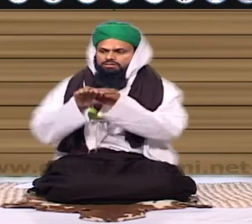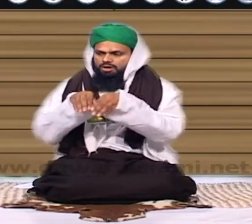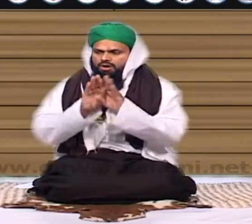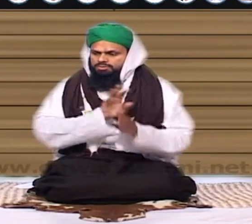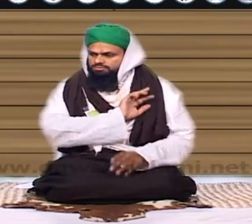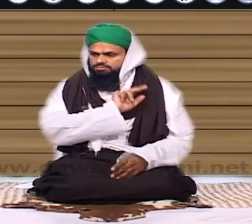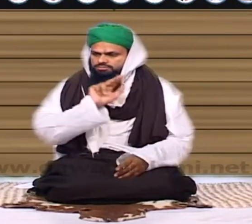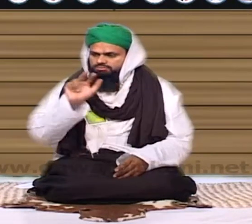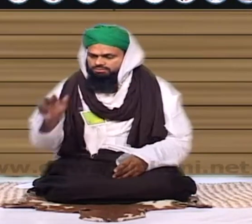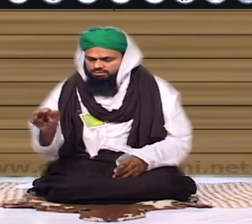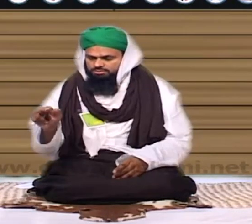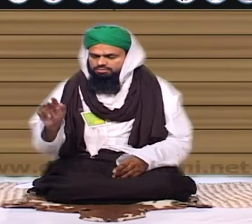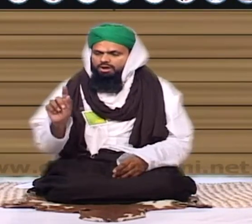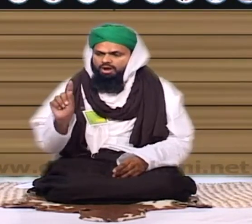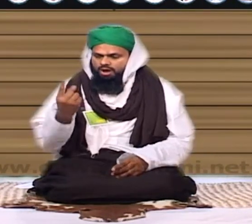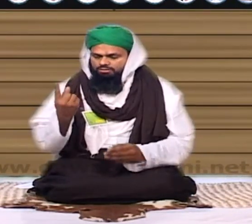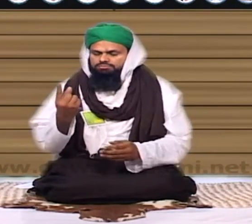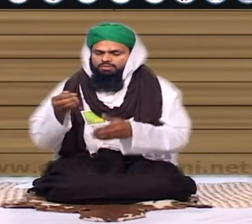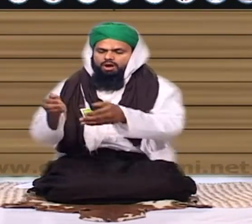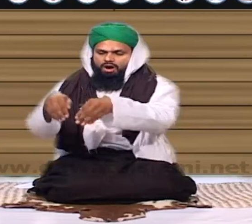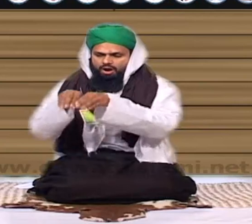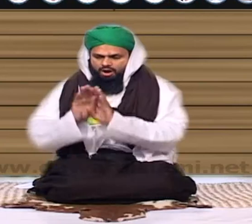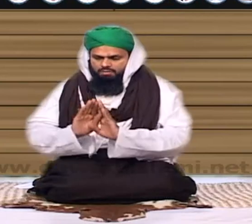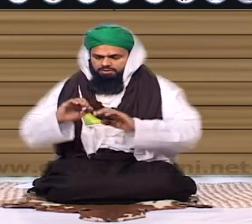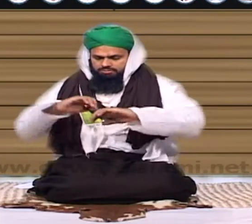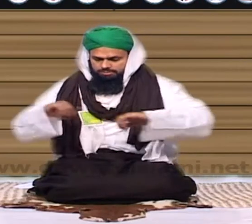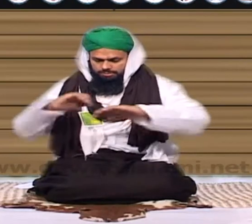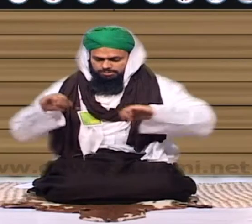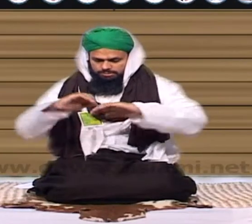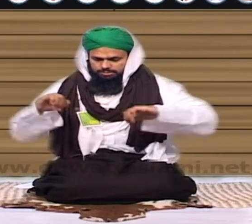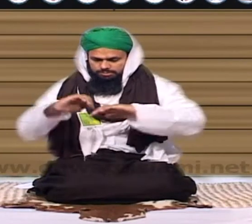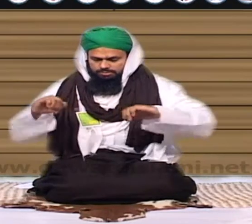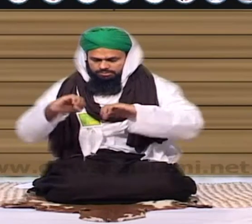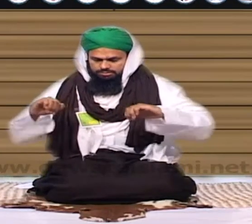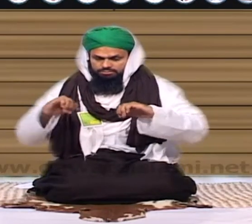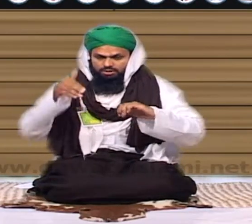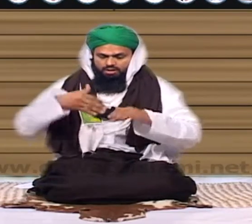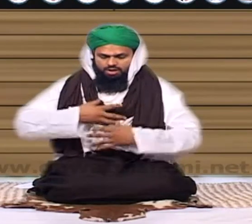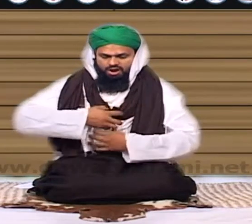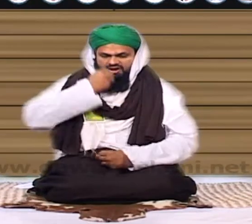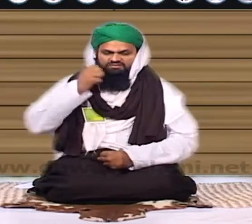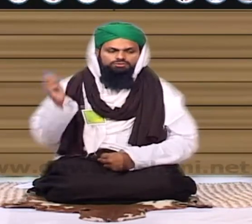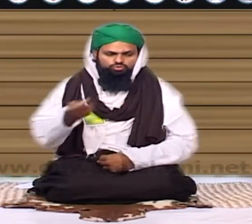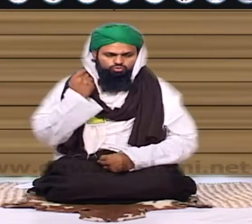اور وہاں ایک قبر کو میں نے کھود ڈالا تاکہ اس کا کفن میں نکال لی